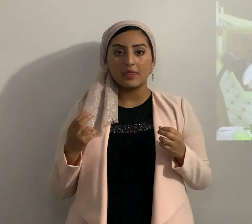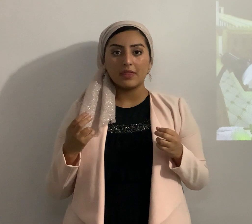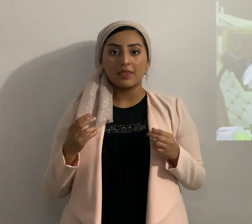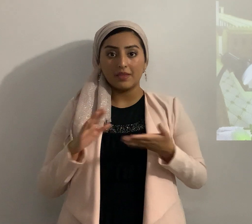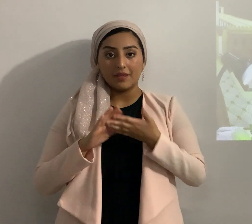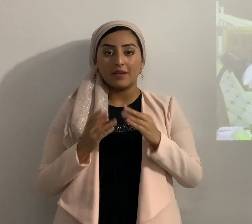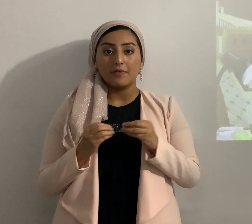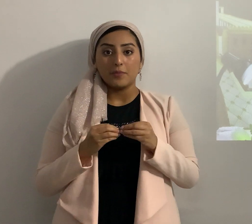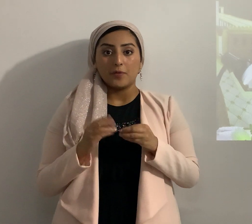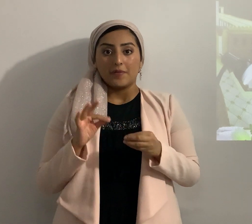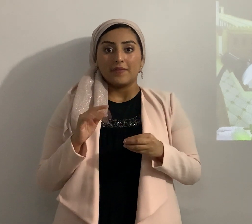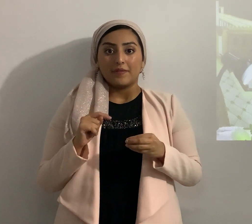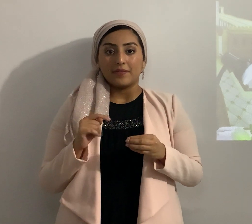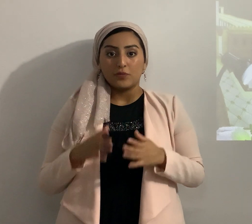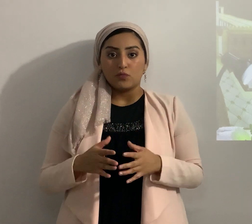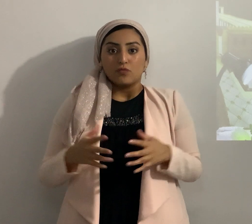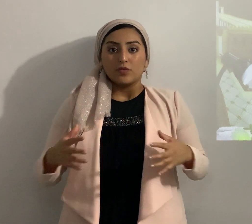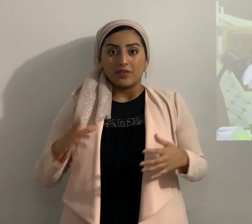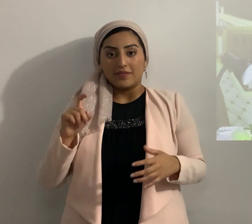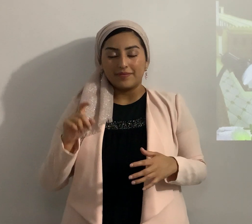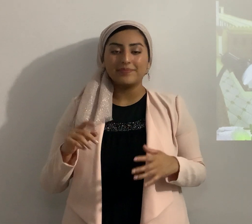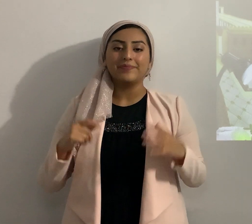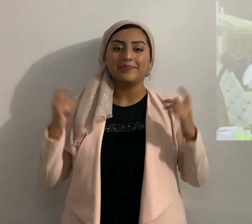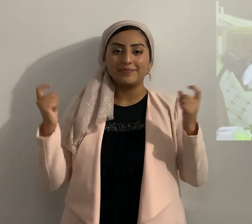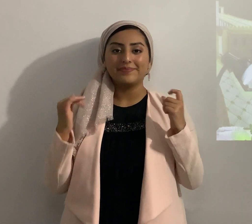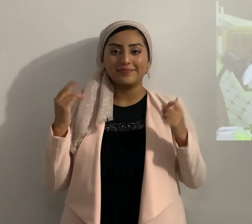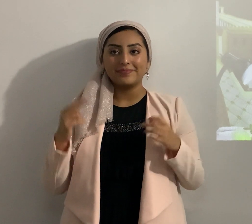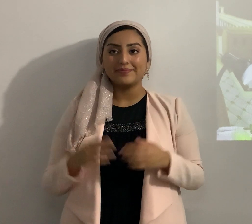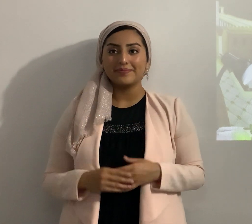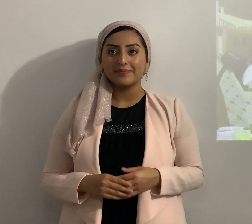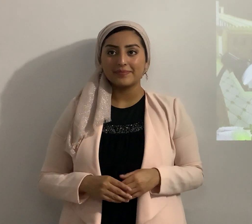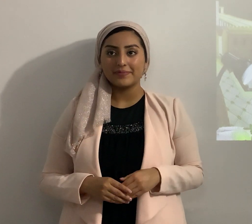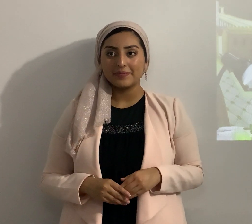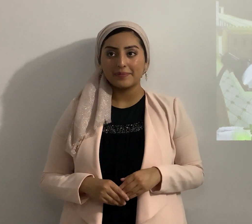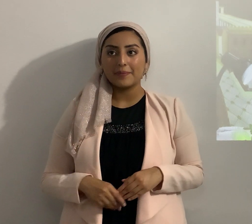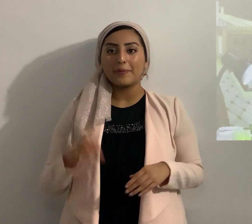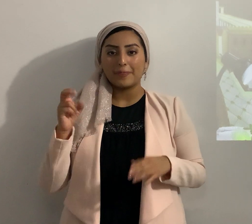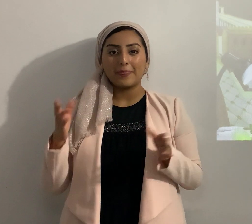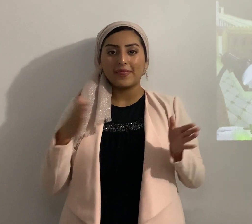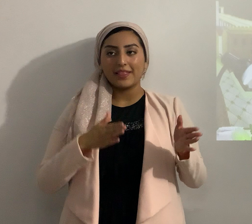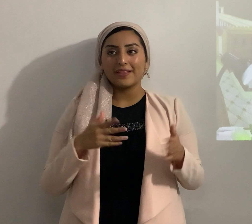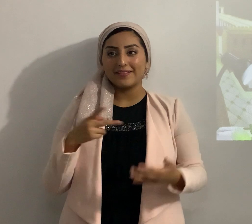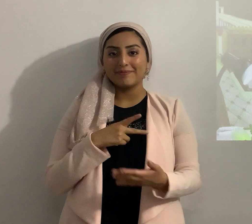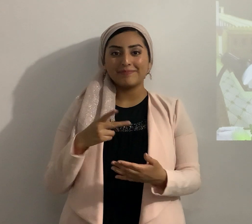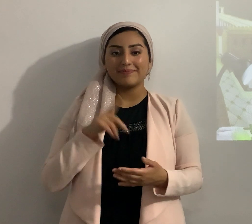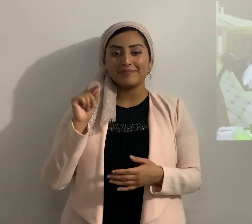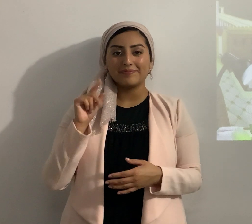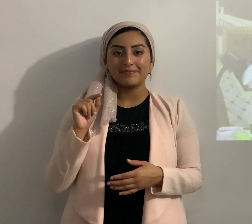bendito es el abacado aleluya bueno Salmo 20 en el verso 7